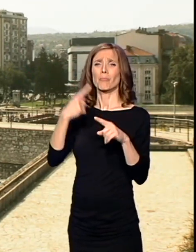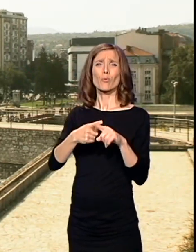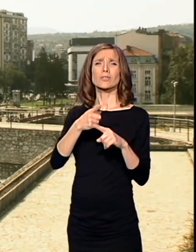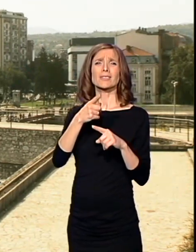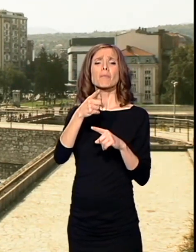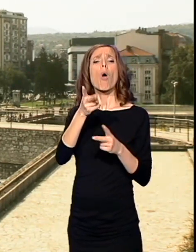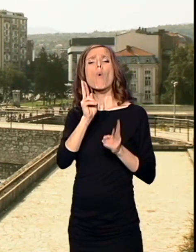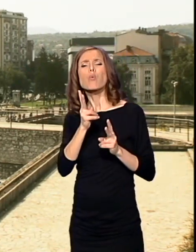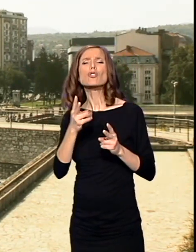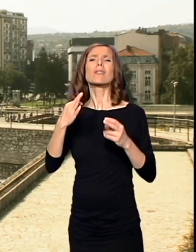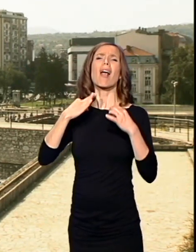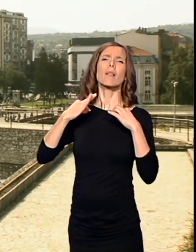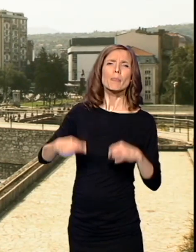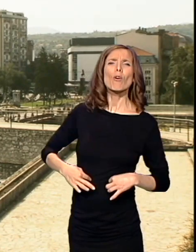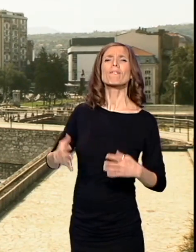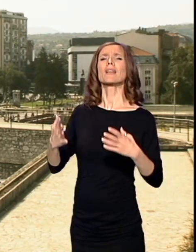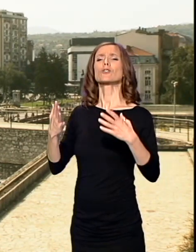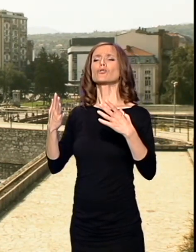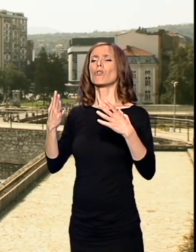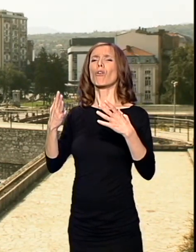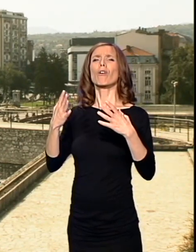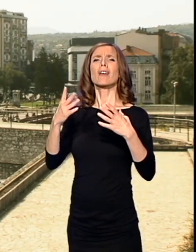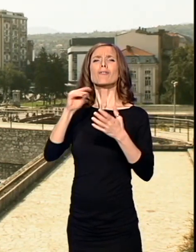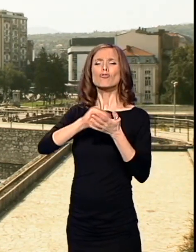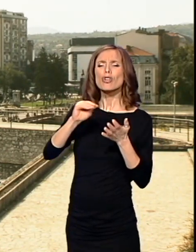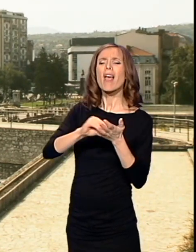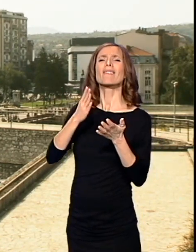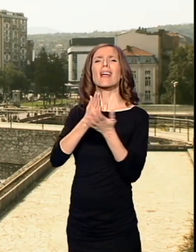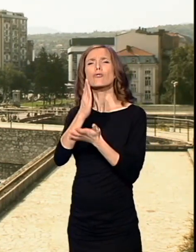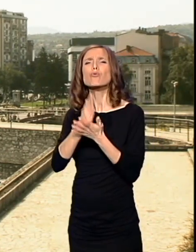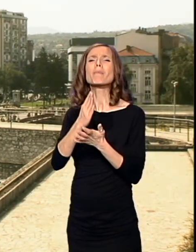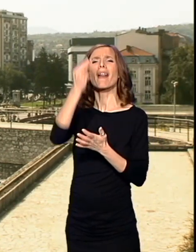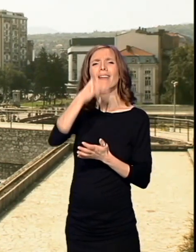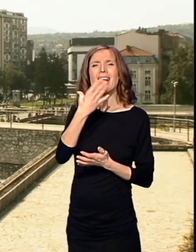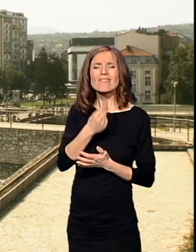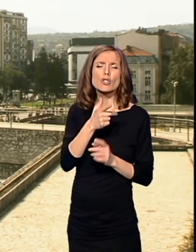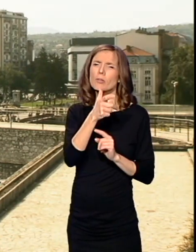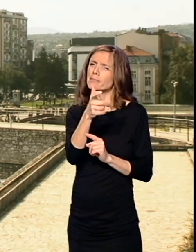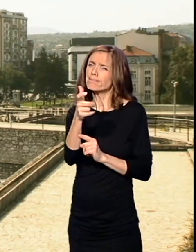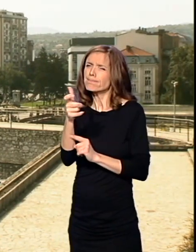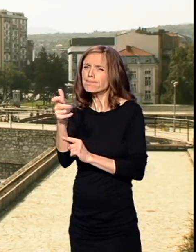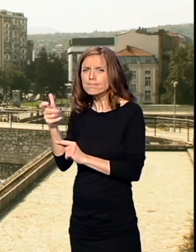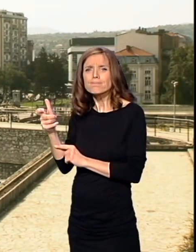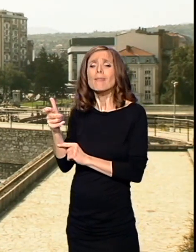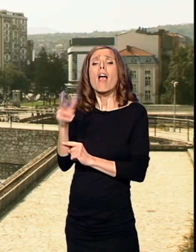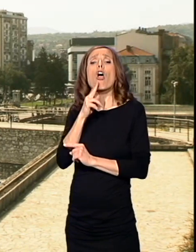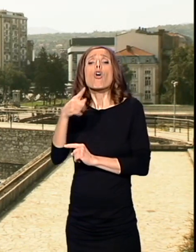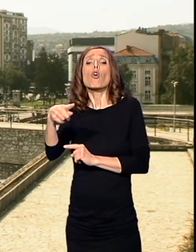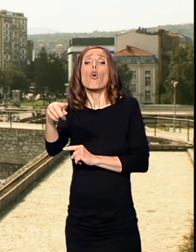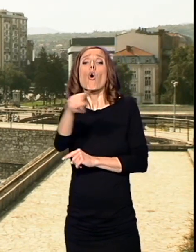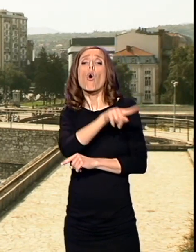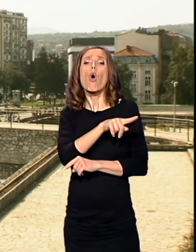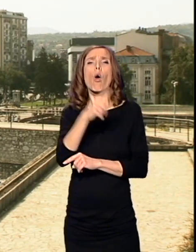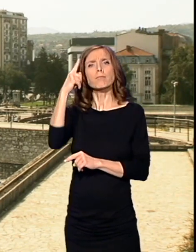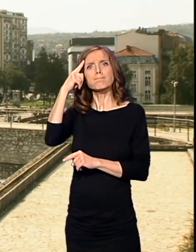učitelje, profesore, sve činovnike, sveštenike. Zapravo ljude koji su na bilo koji način mogli da